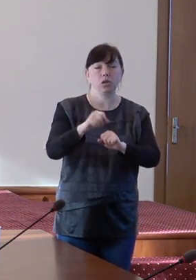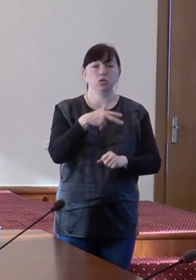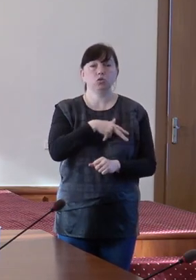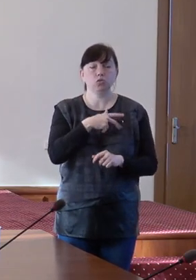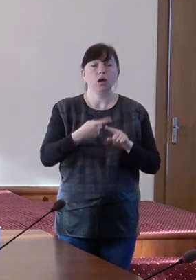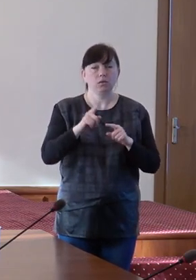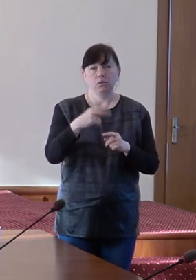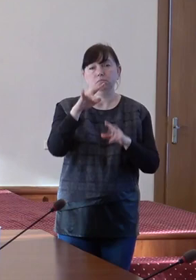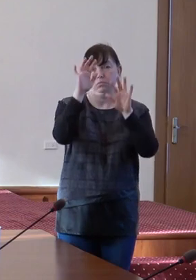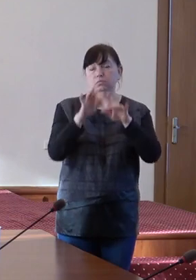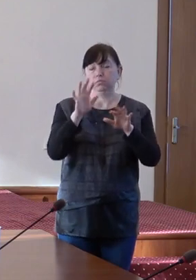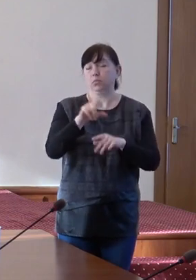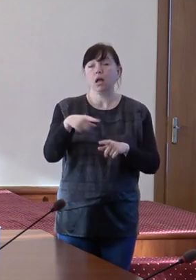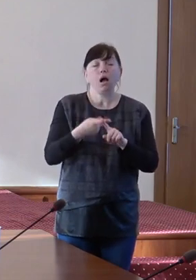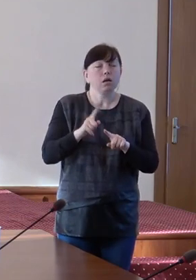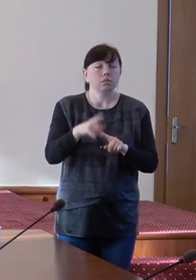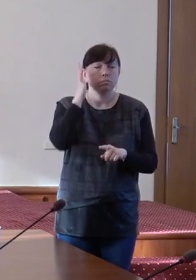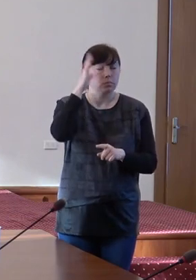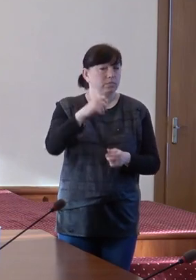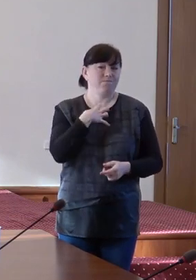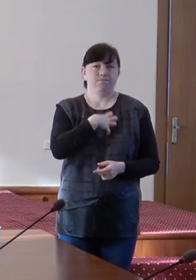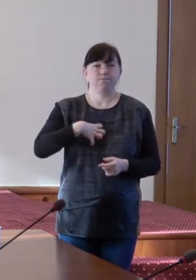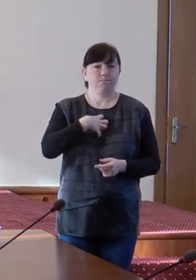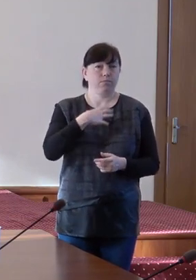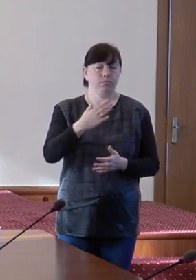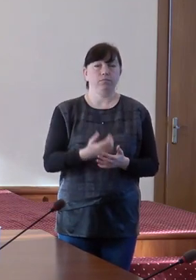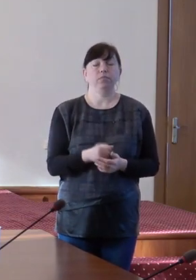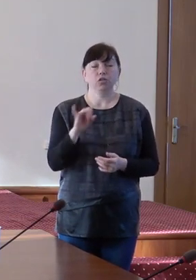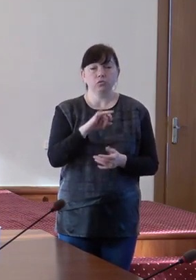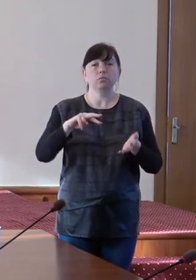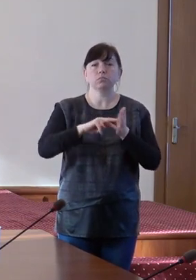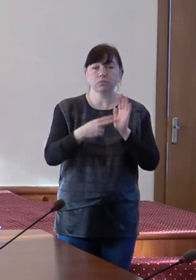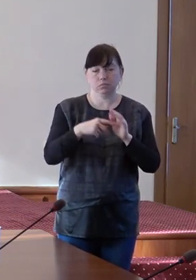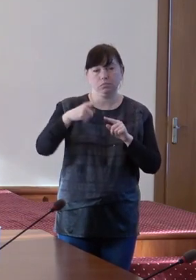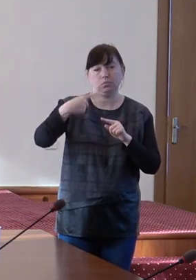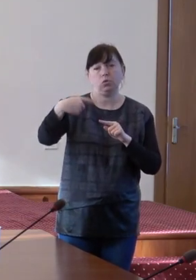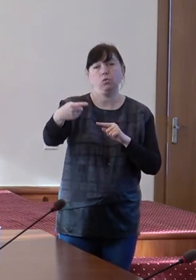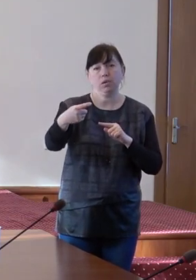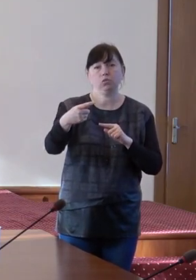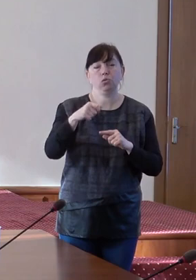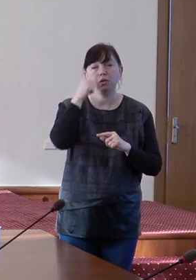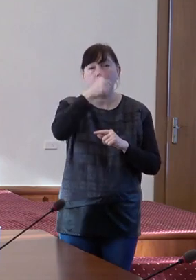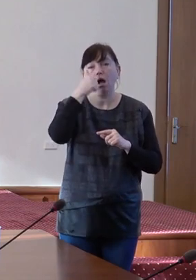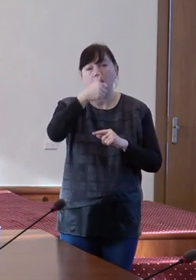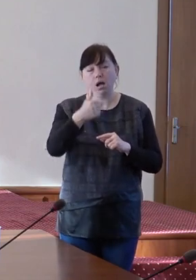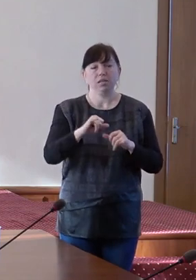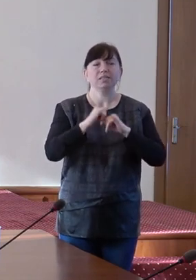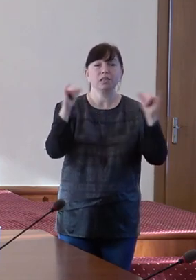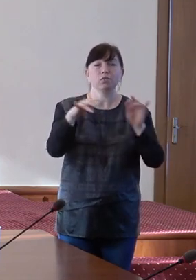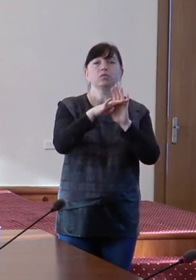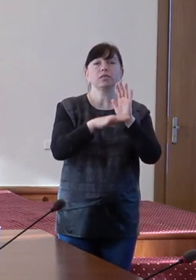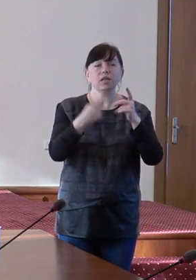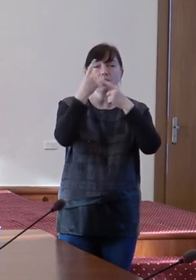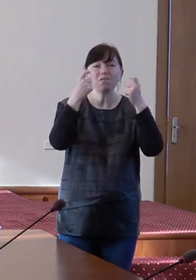este digitalizarea, este o prioritate pentru noi și ne propunem în următorii ani să dezvoltăm un sistem